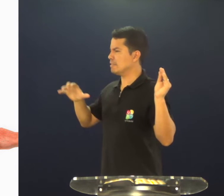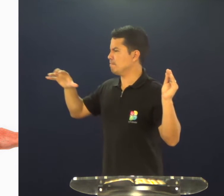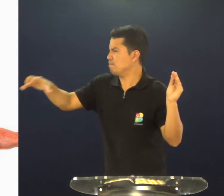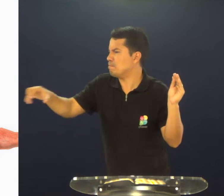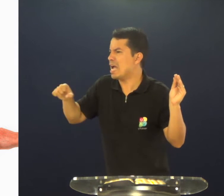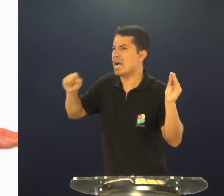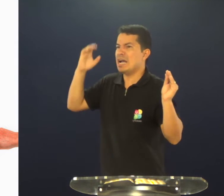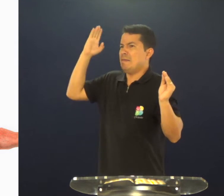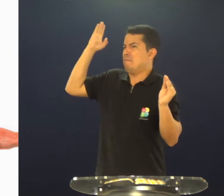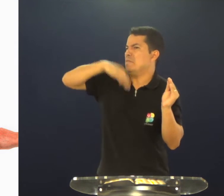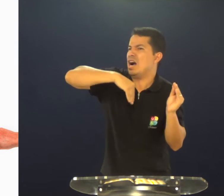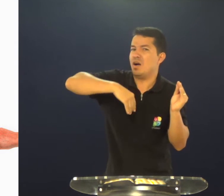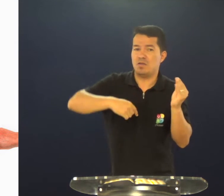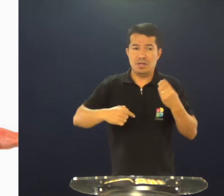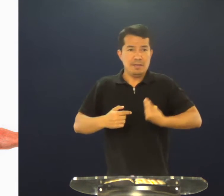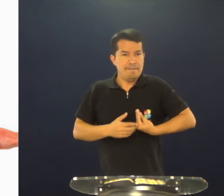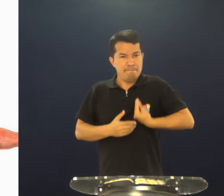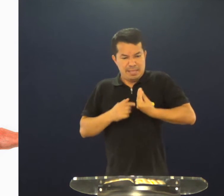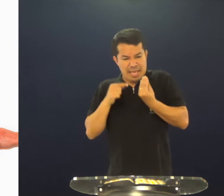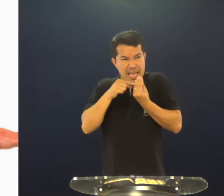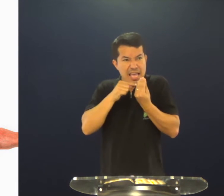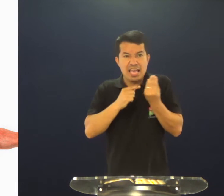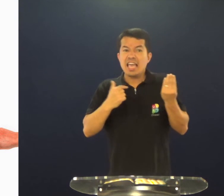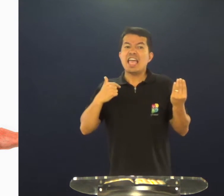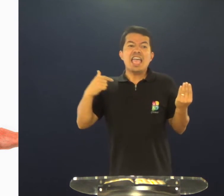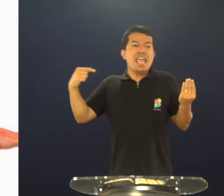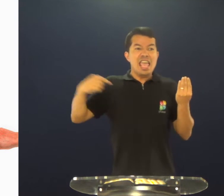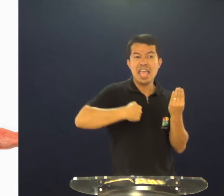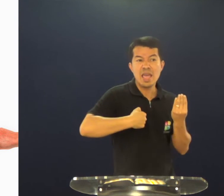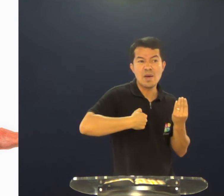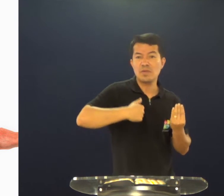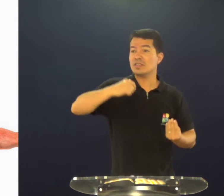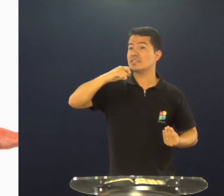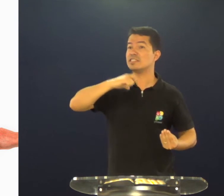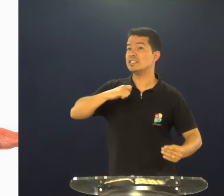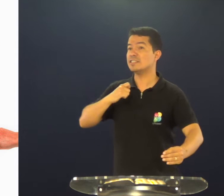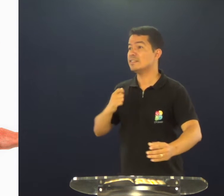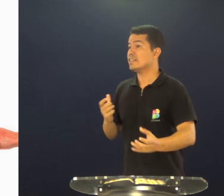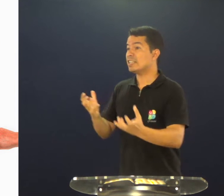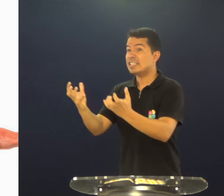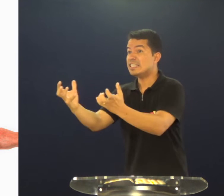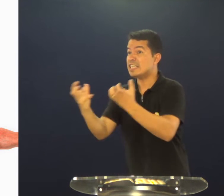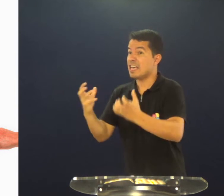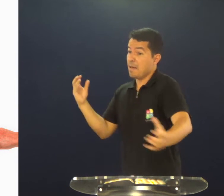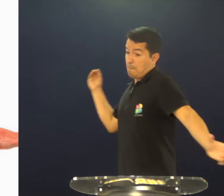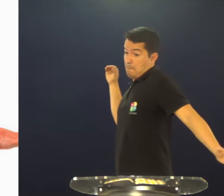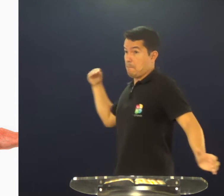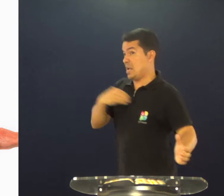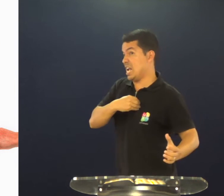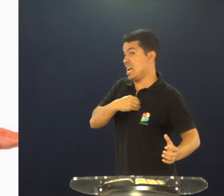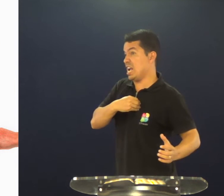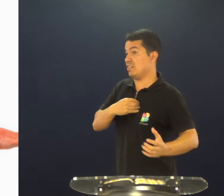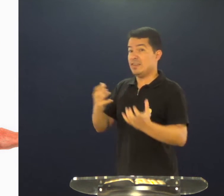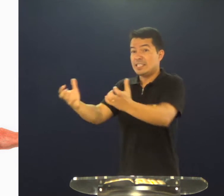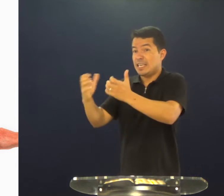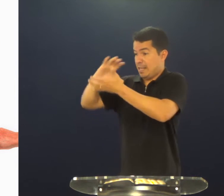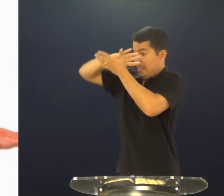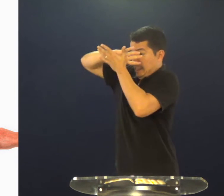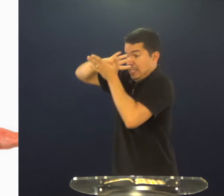é a minha vontade do mal, eu, é o meu desejo de